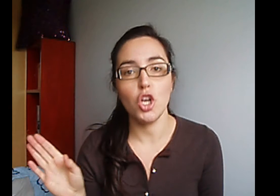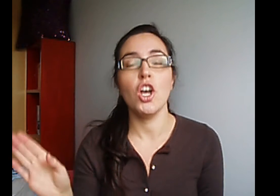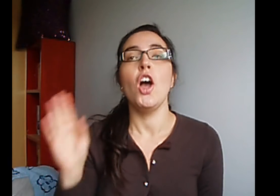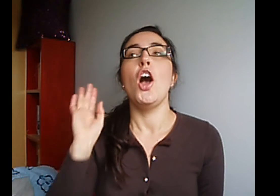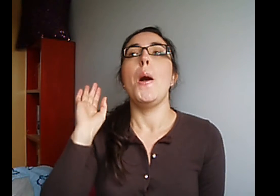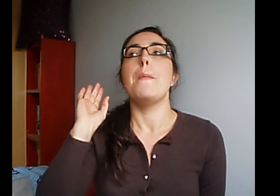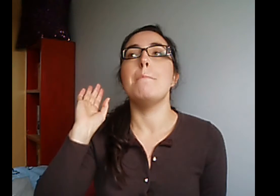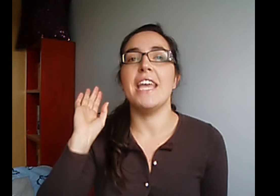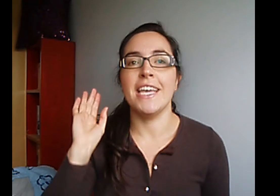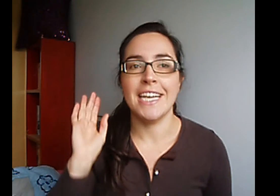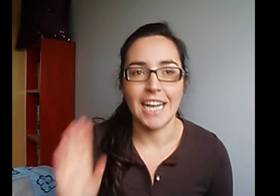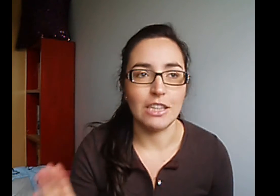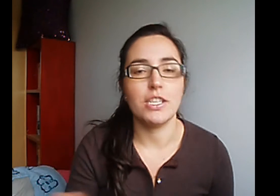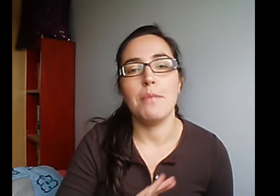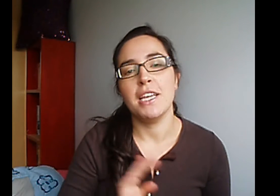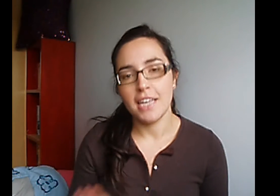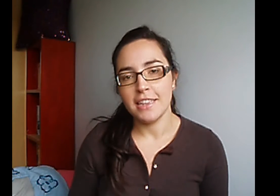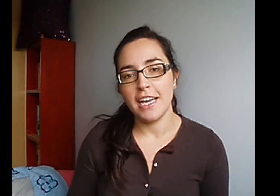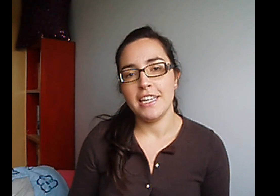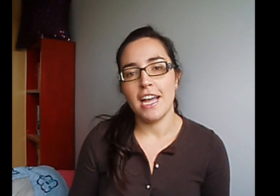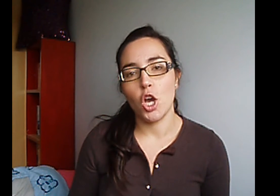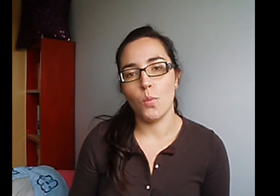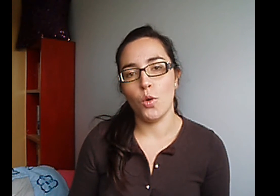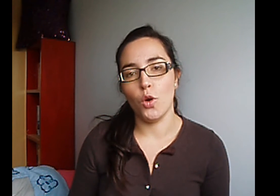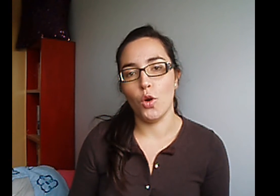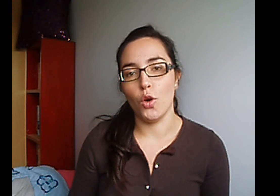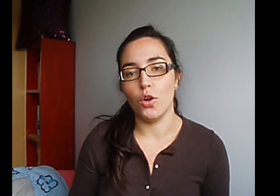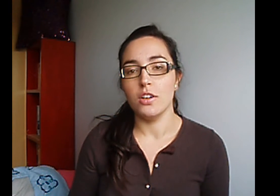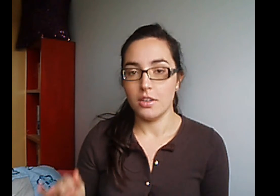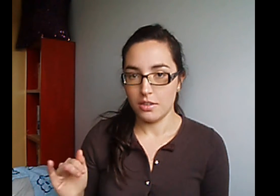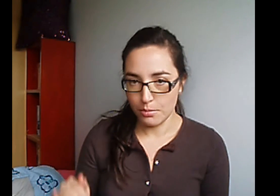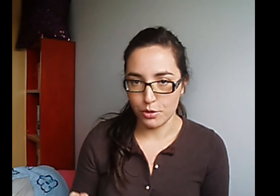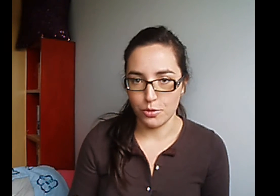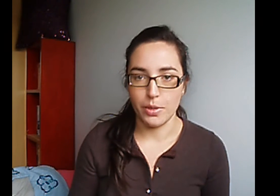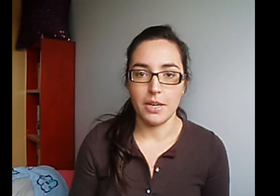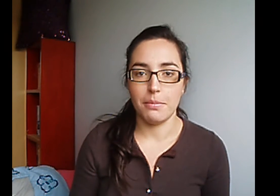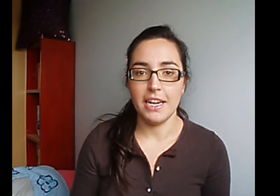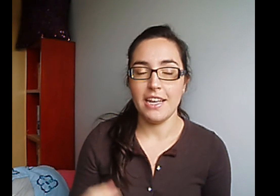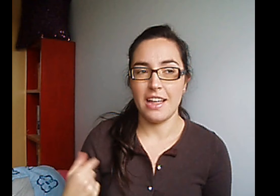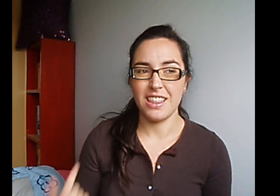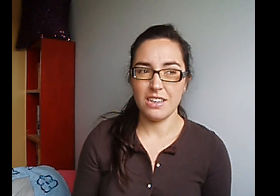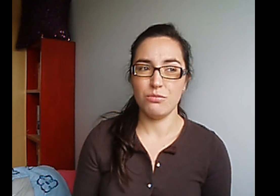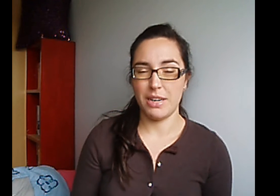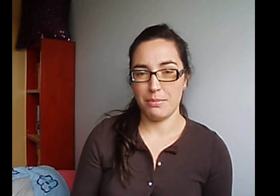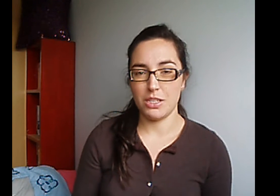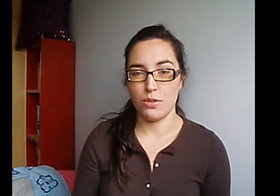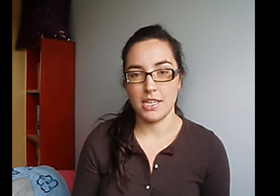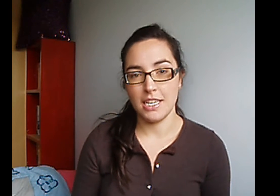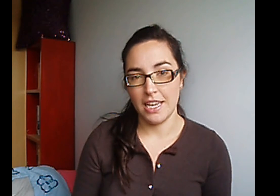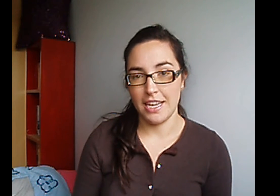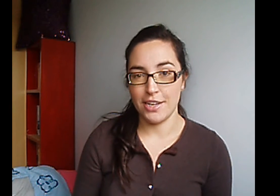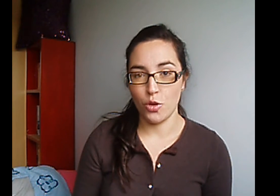Me encanta O sea, me encanta ella como booktuber, ¿vale? Hace un par de meses o así que no